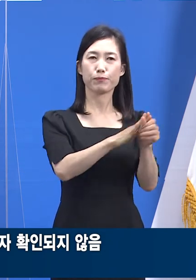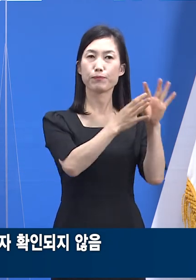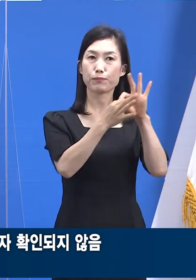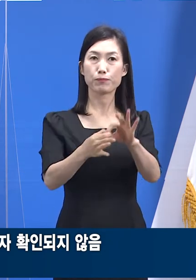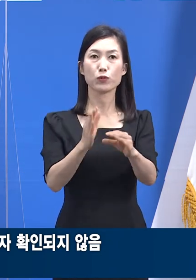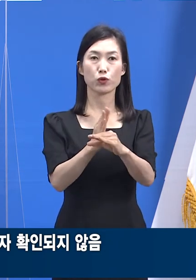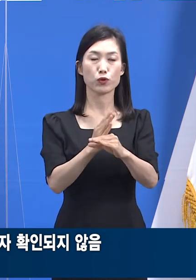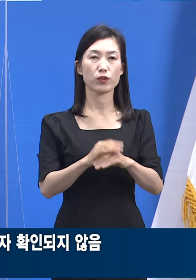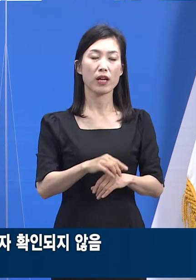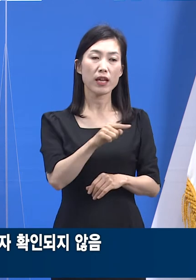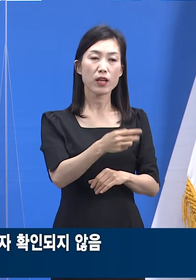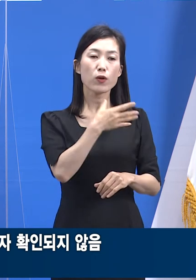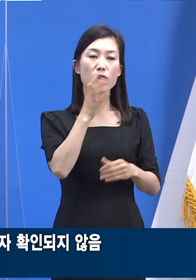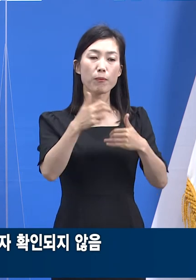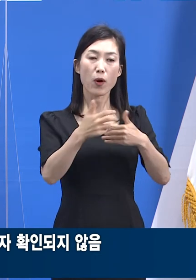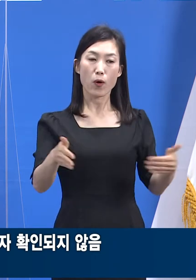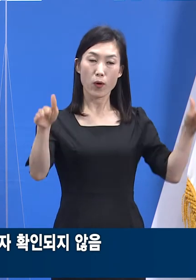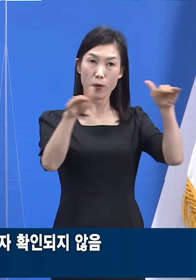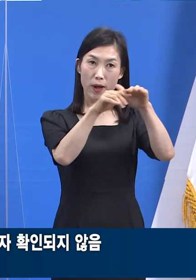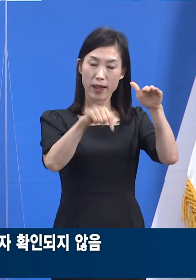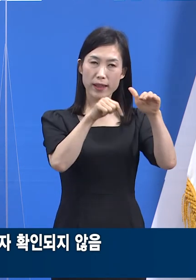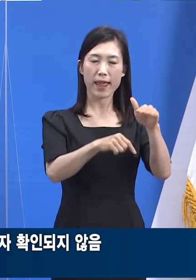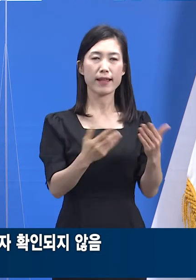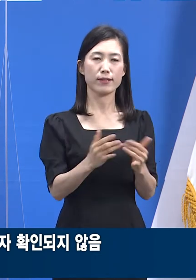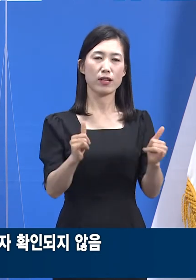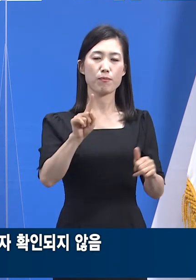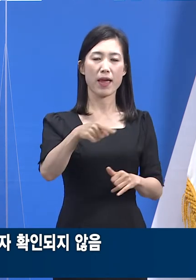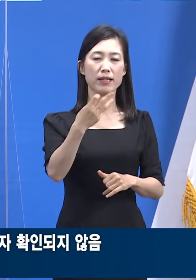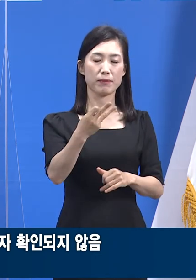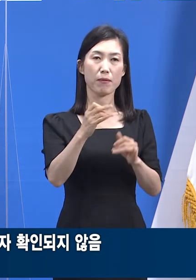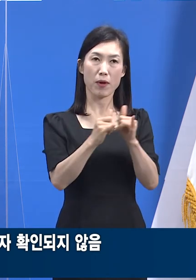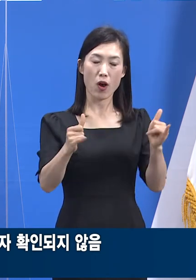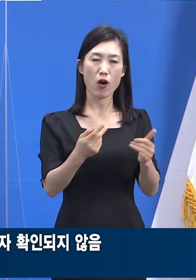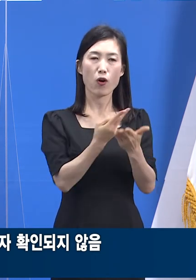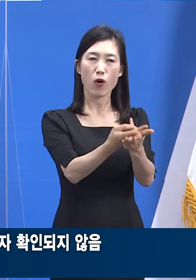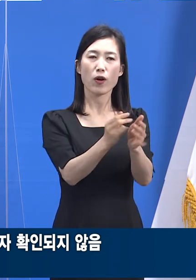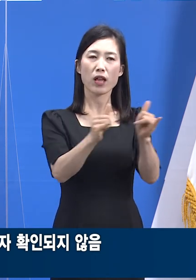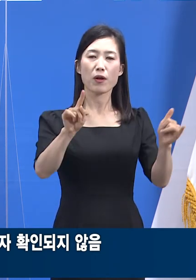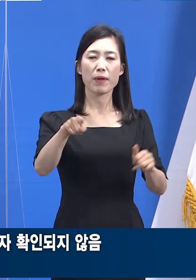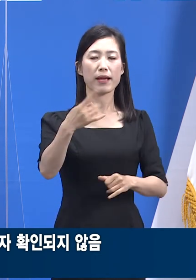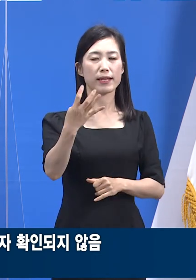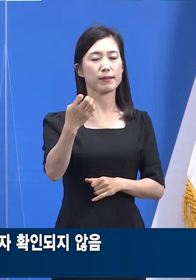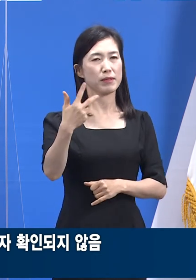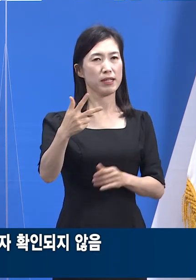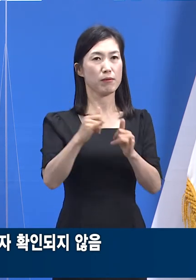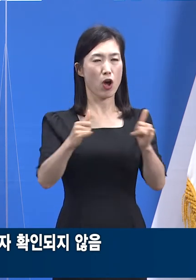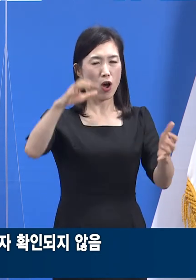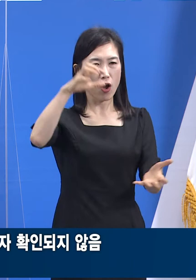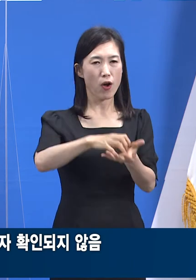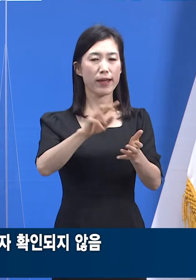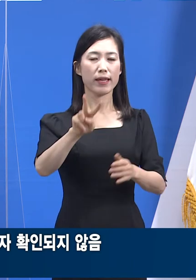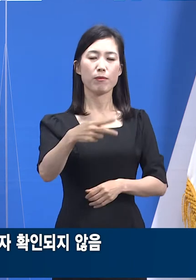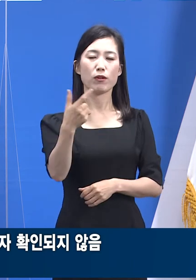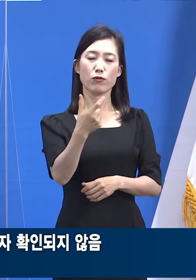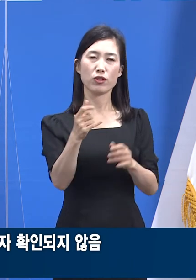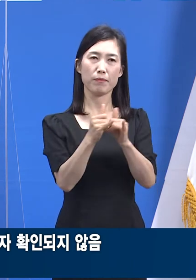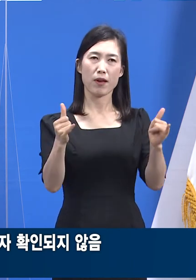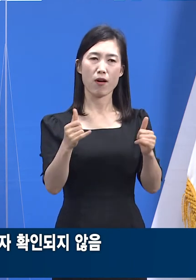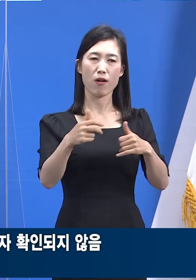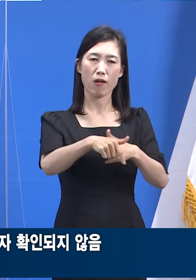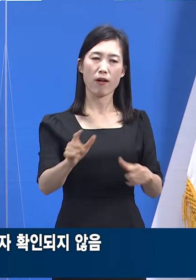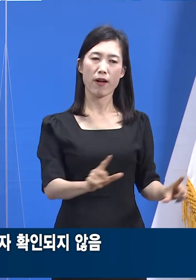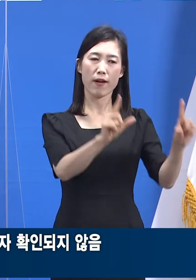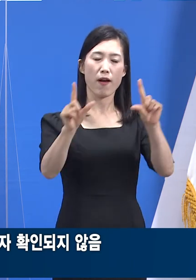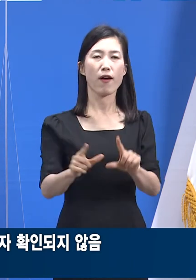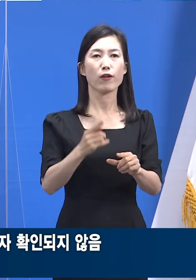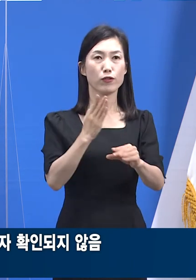해당 요양병원은 종사자 113명, 입소자 147명 등 총 260명 정도 규모였습니다.